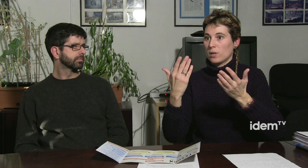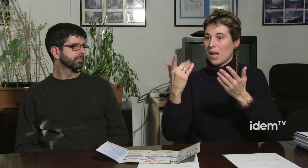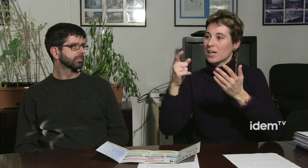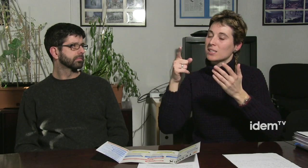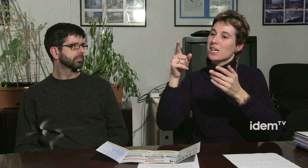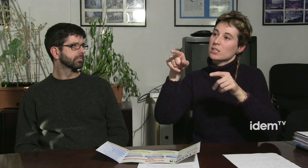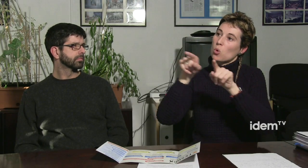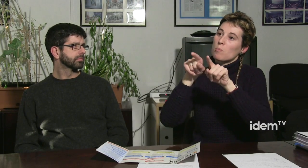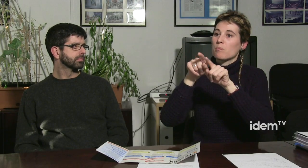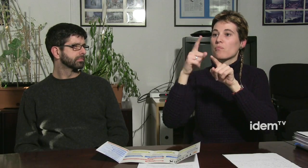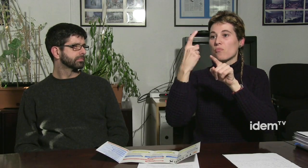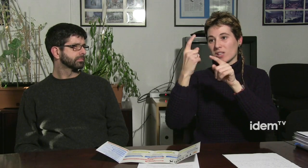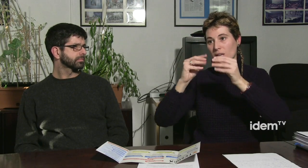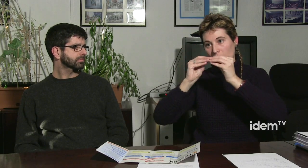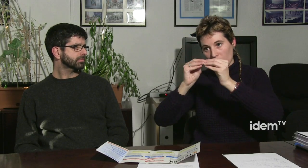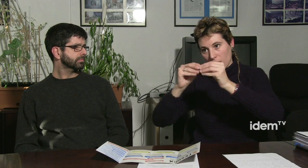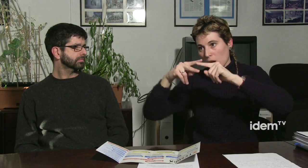policia vindrà a corrents. Però una persona sorda, com ho fa?